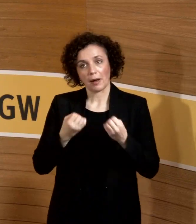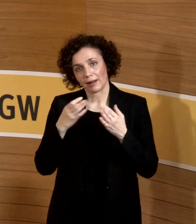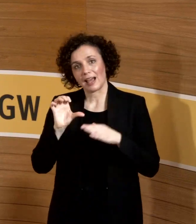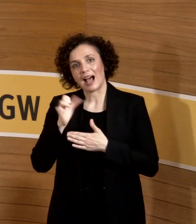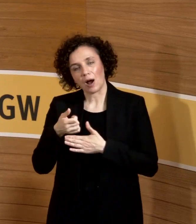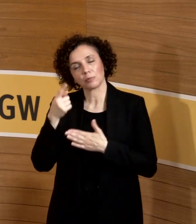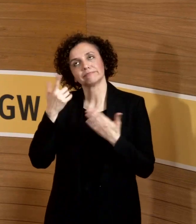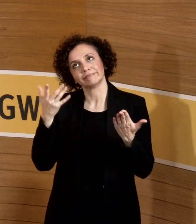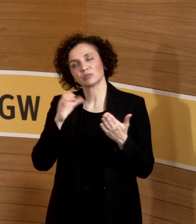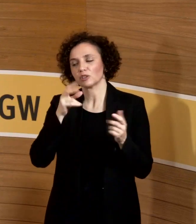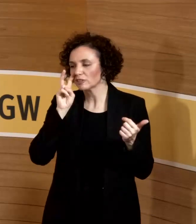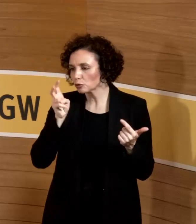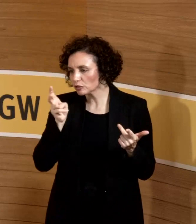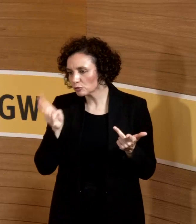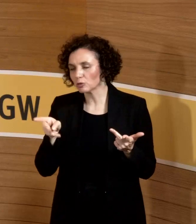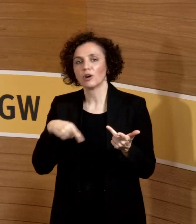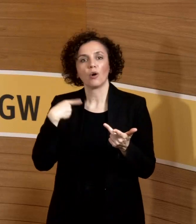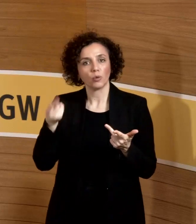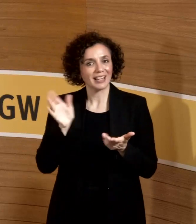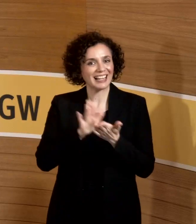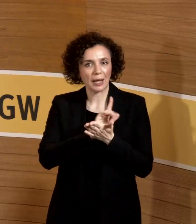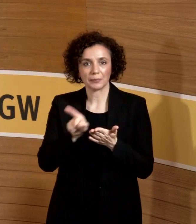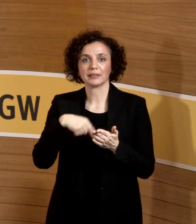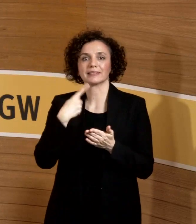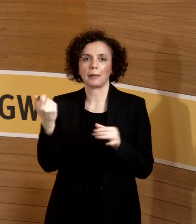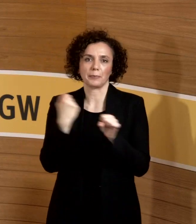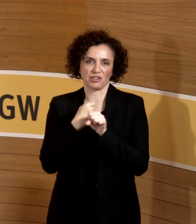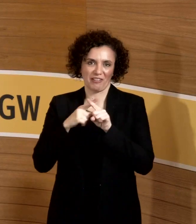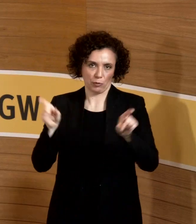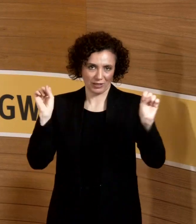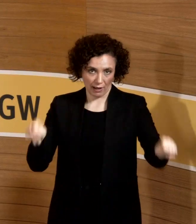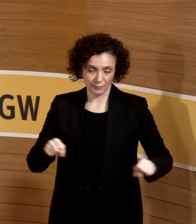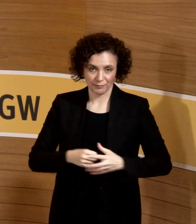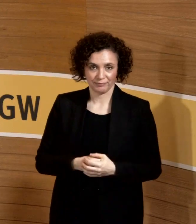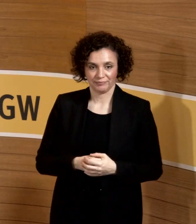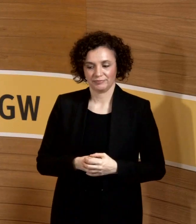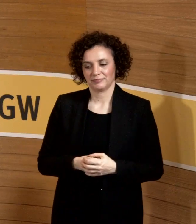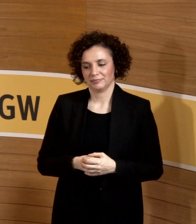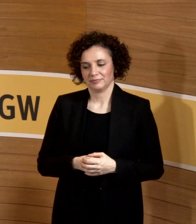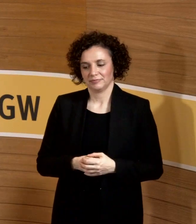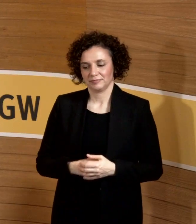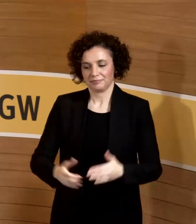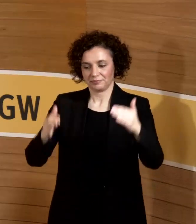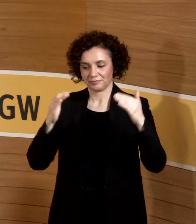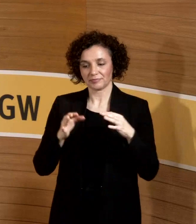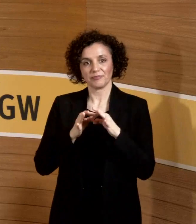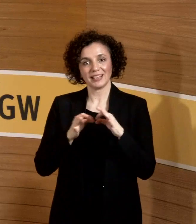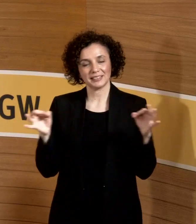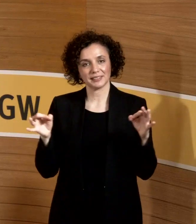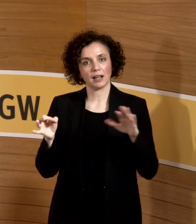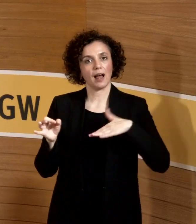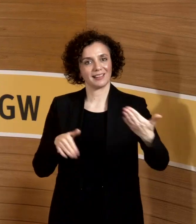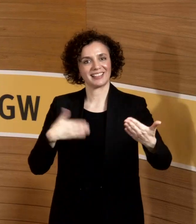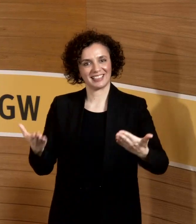möglich ist. Also, neuer Einsatzbereich kann gegebenenfalls da rein formuliert werden. Dann kommt die Zeile, alternative Einsatz wurde